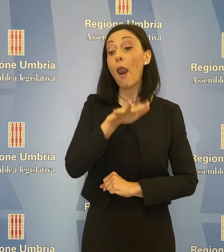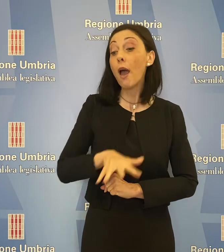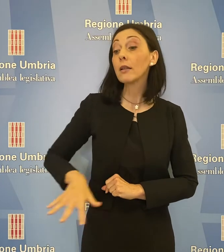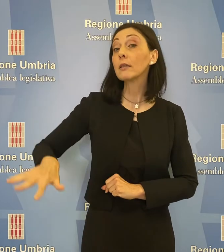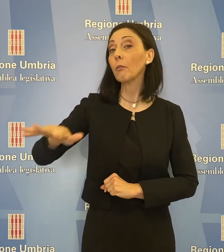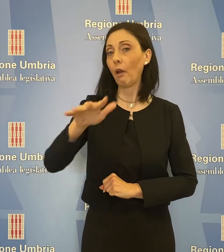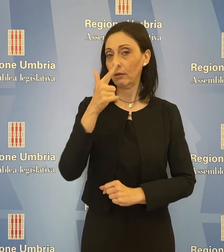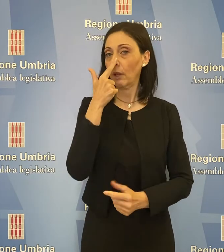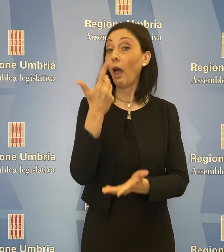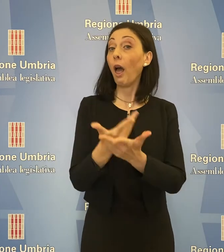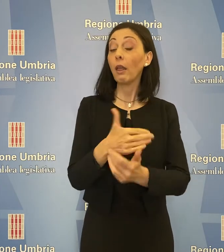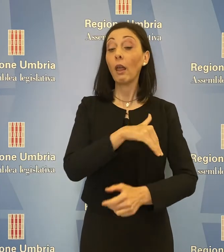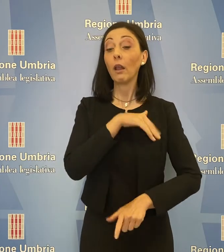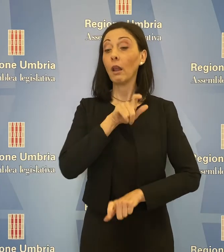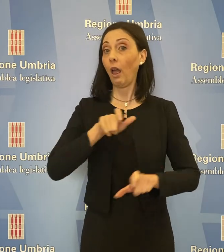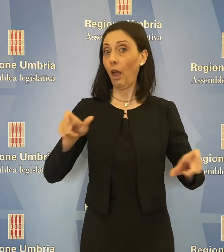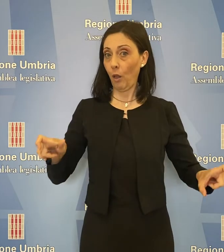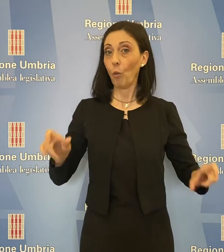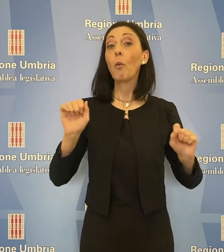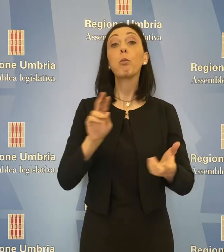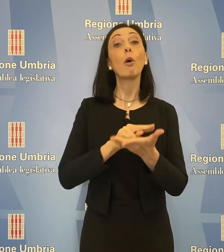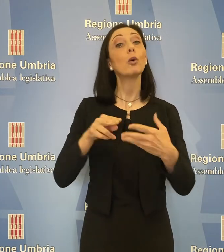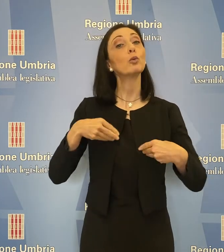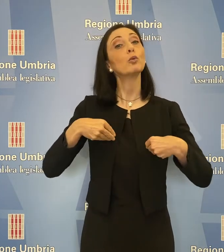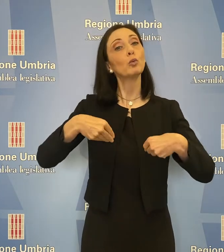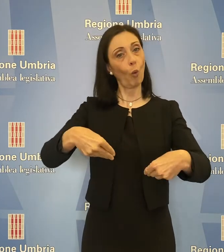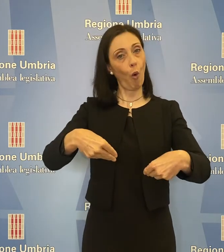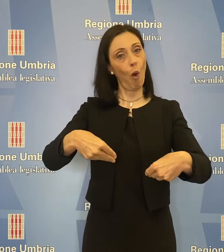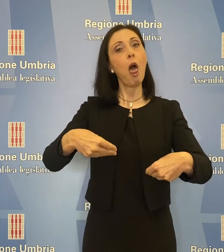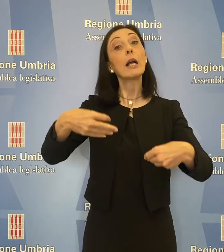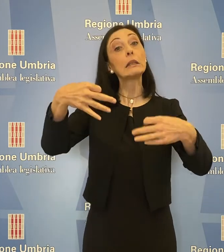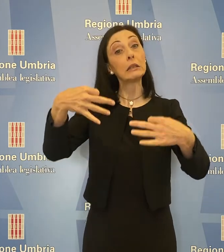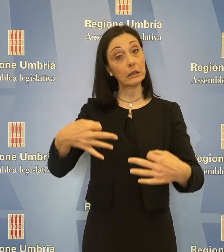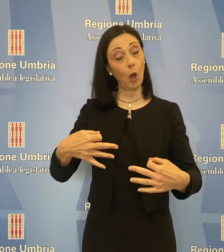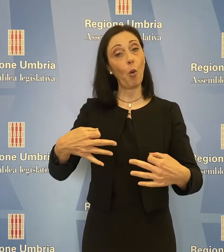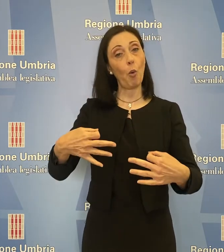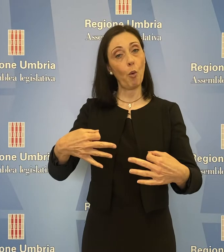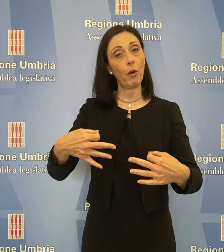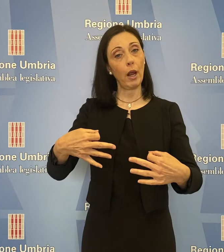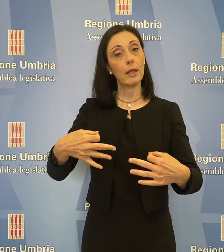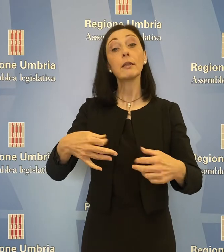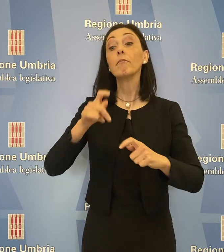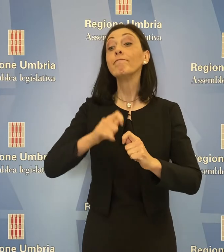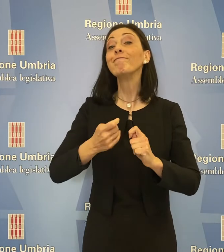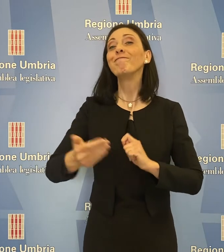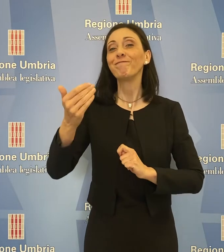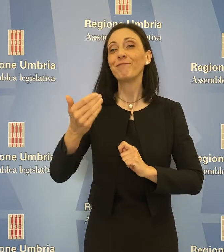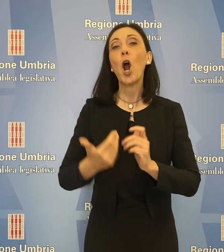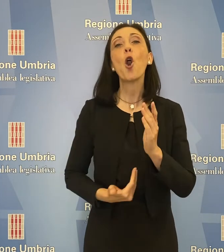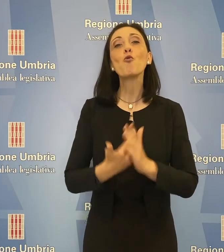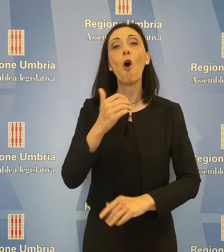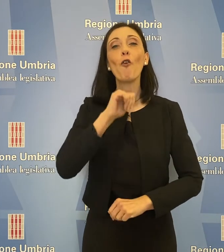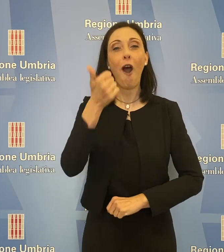alunni per consentire loro di tornare a scuola in presenza e in sicurezza a partire dal nuovo anno scolastico.